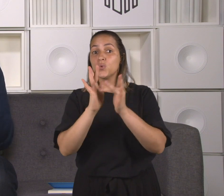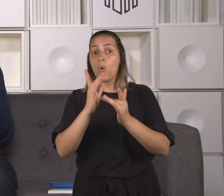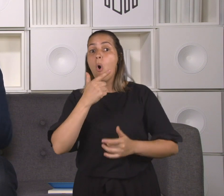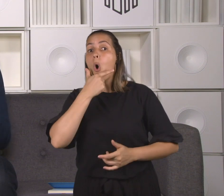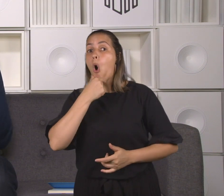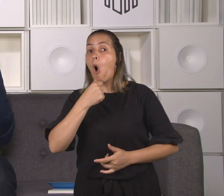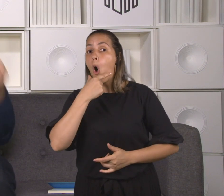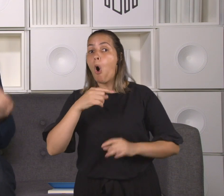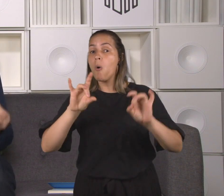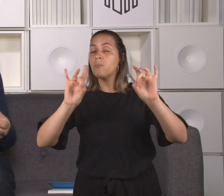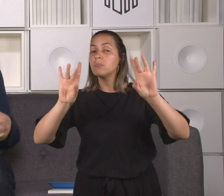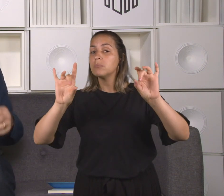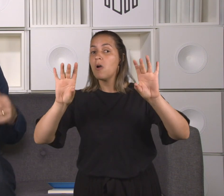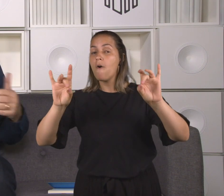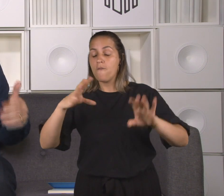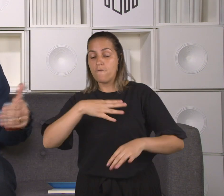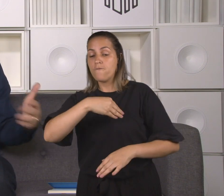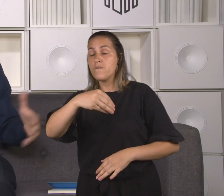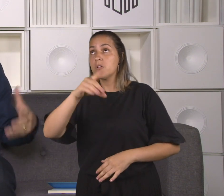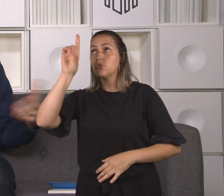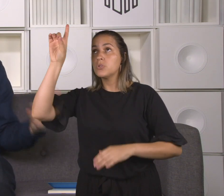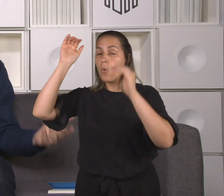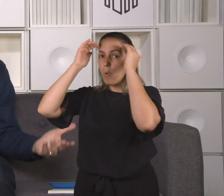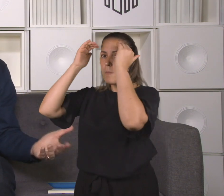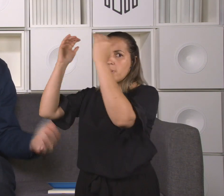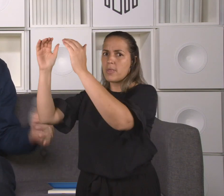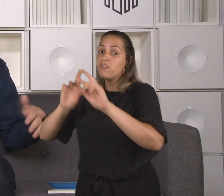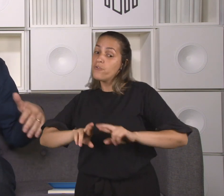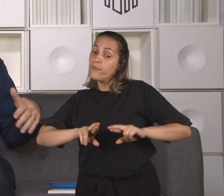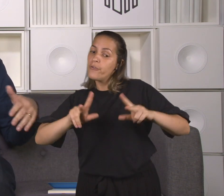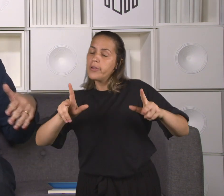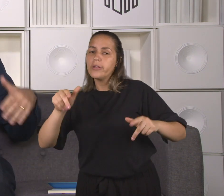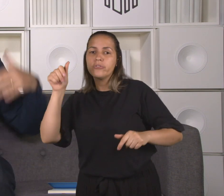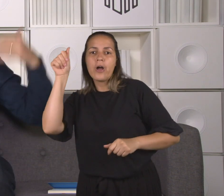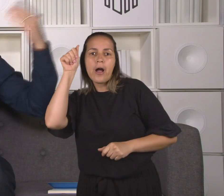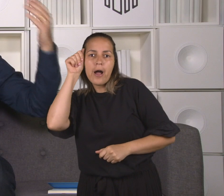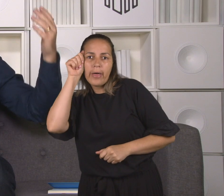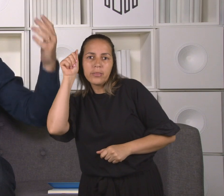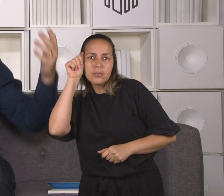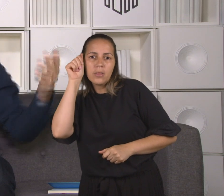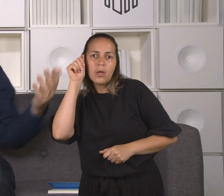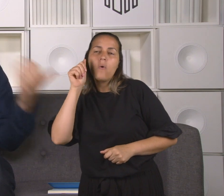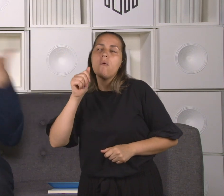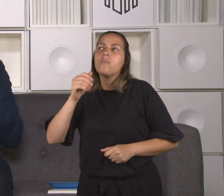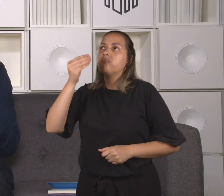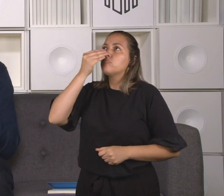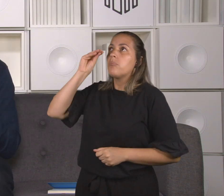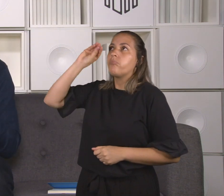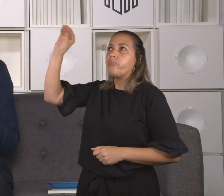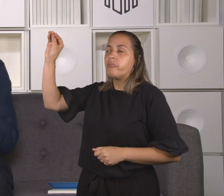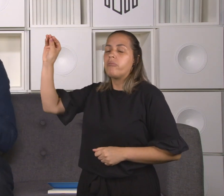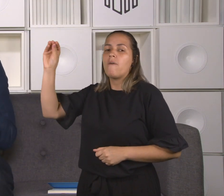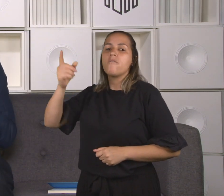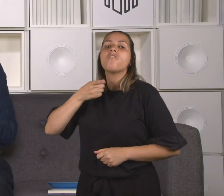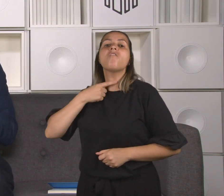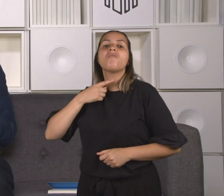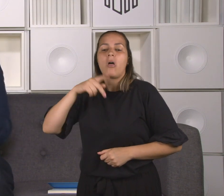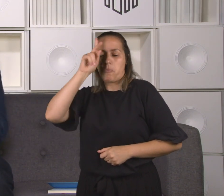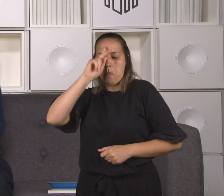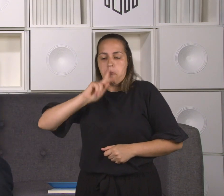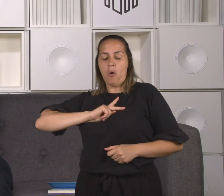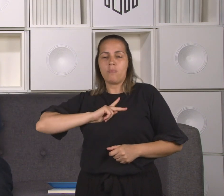perfeita submissão a Deus. Diferentemente de Adão, que disse não a Deus e sim para si mesmo,